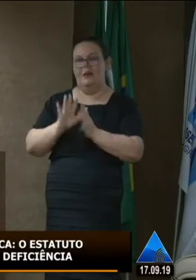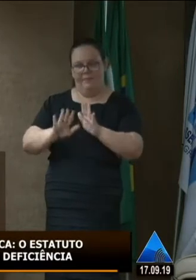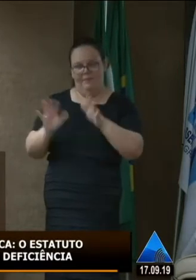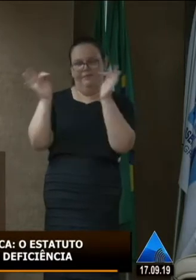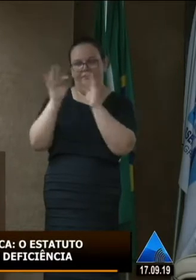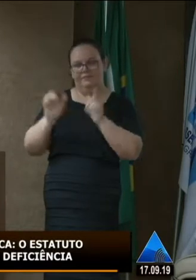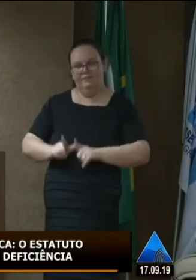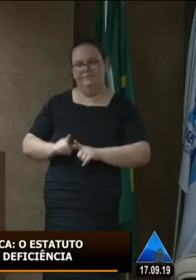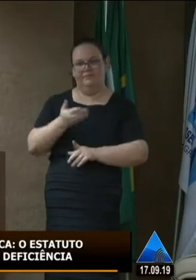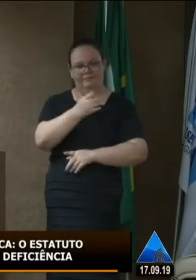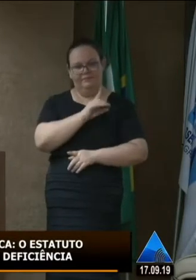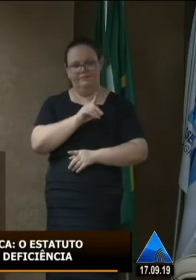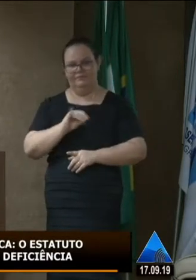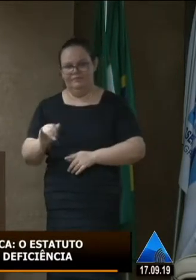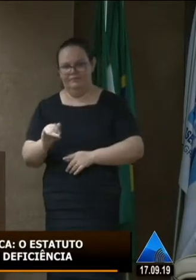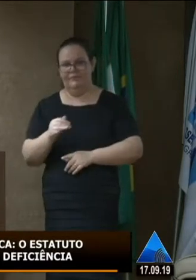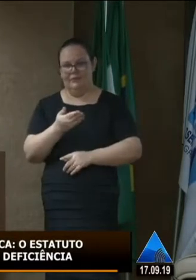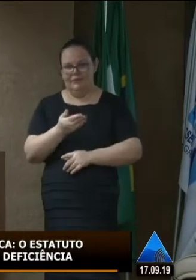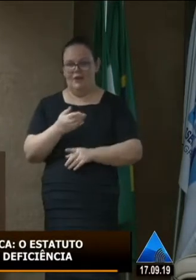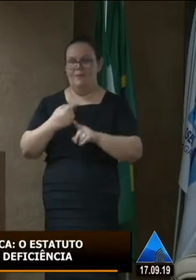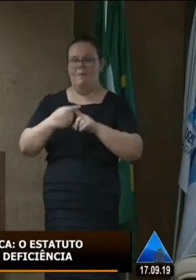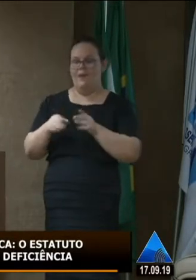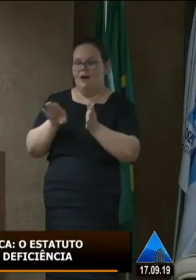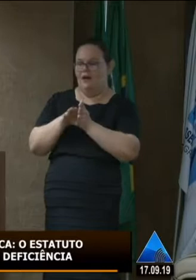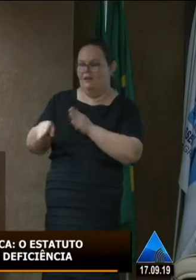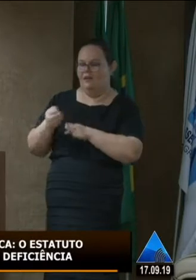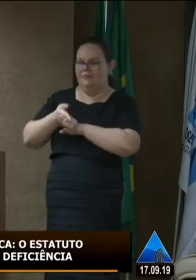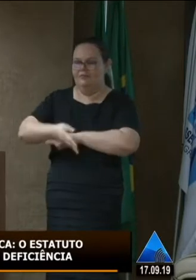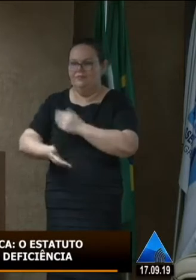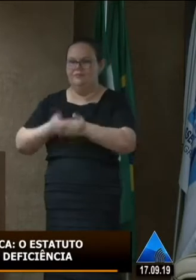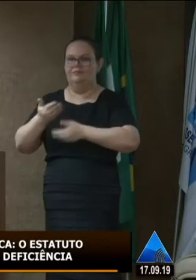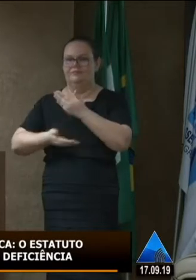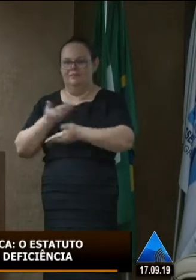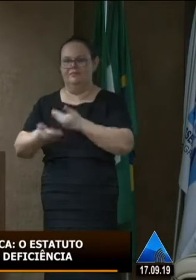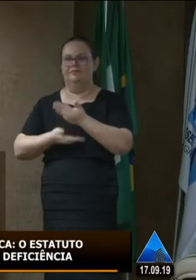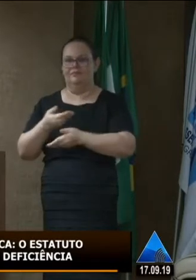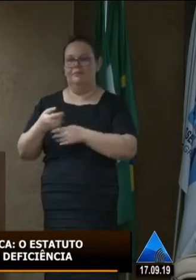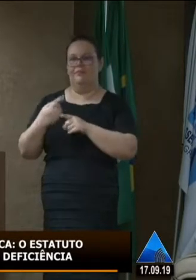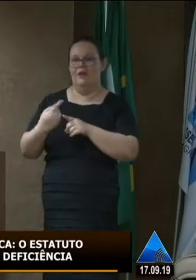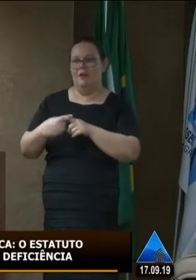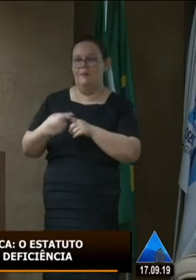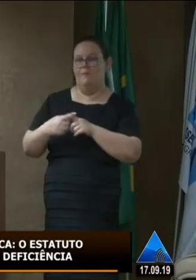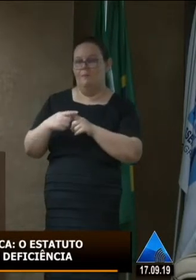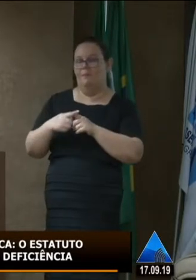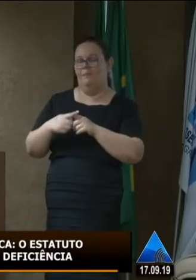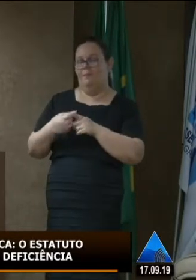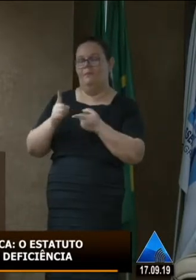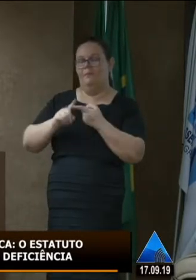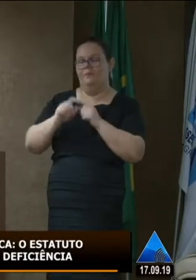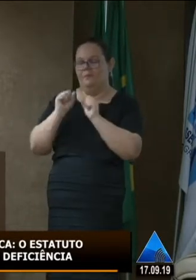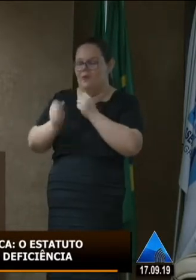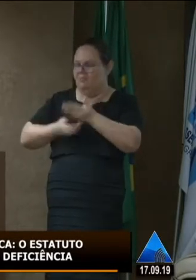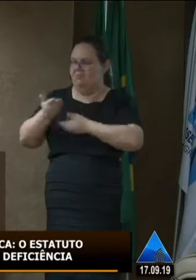deputado Alisson por estar aqui nesse momento prestigiando a audiência pública podendo também contribuir e me